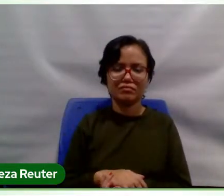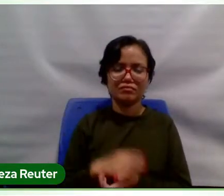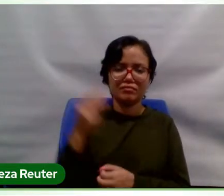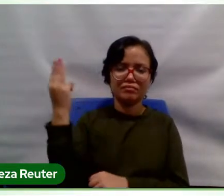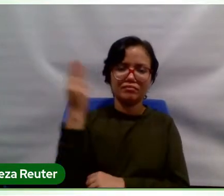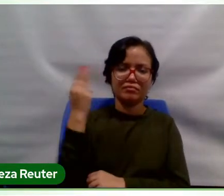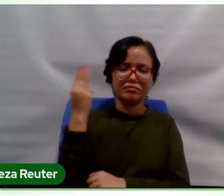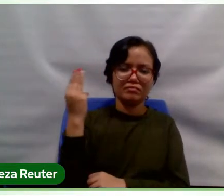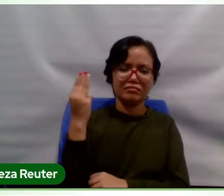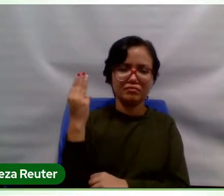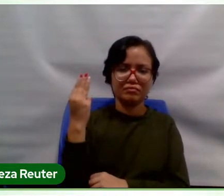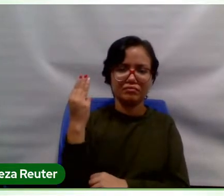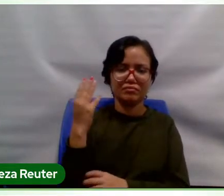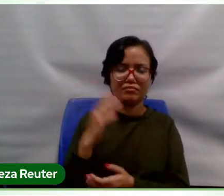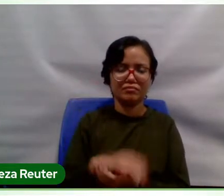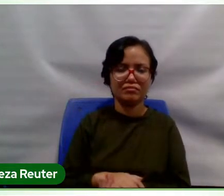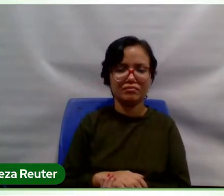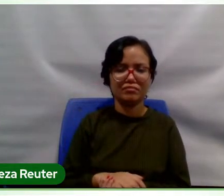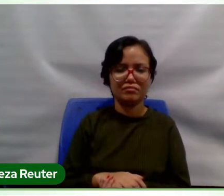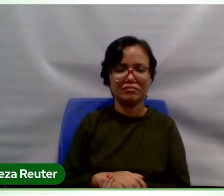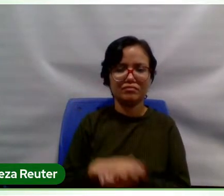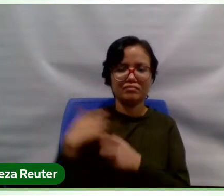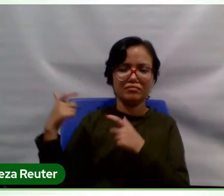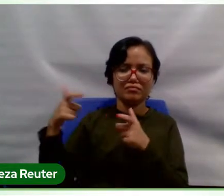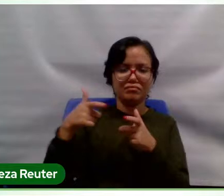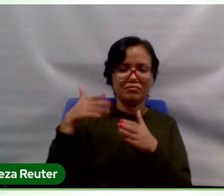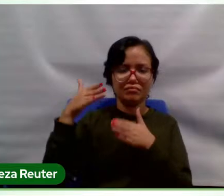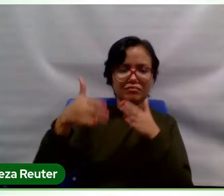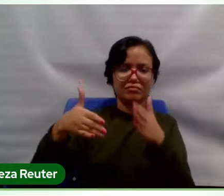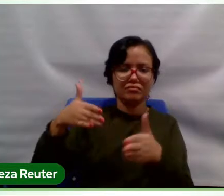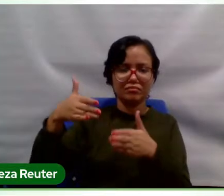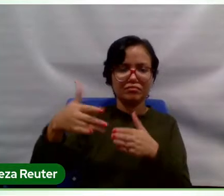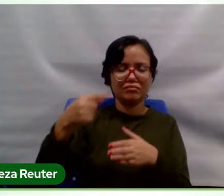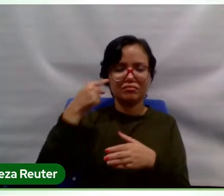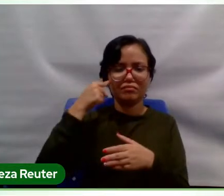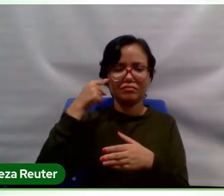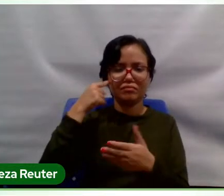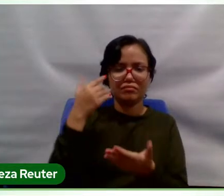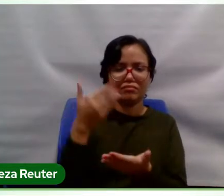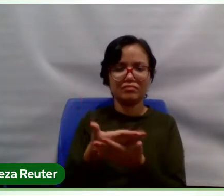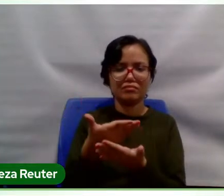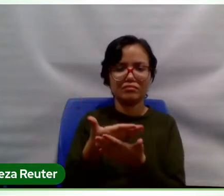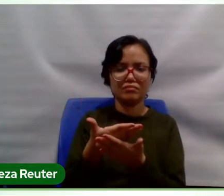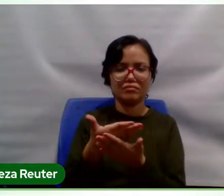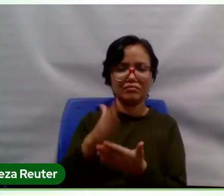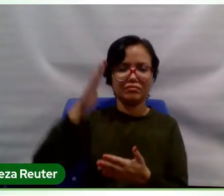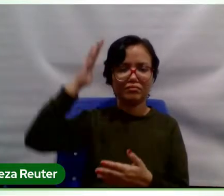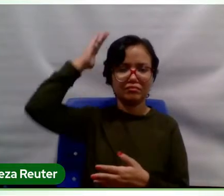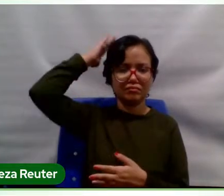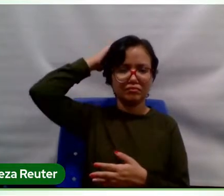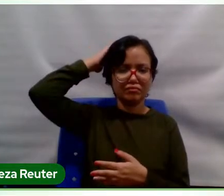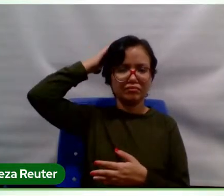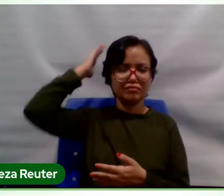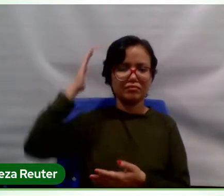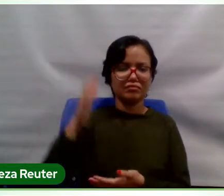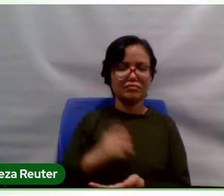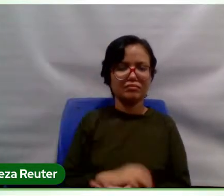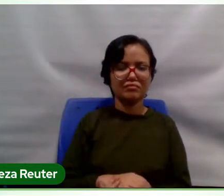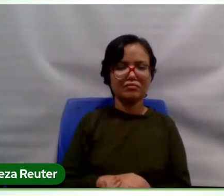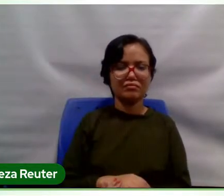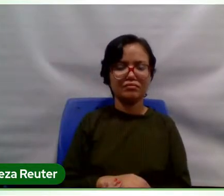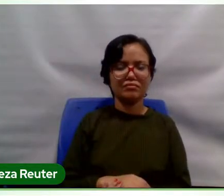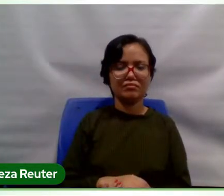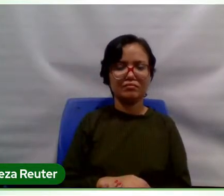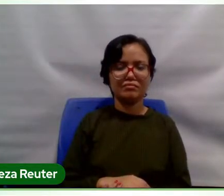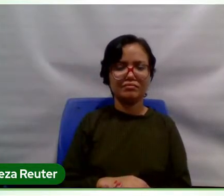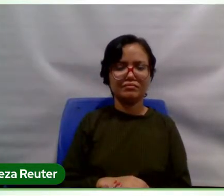indo dos seus lugares para assistir uma aula de mestrado, né, lá